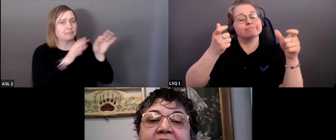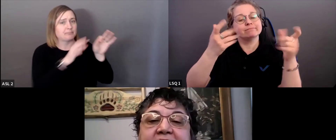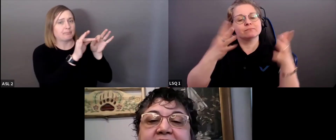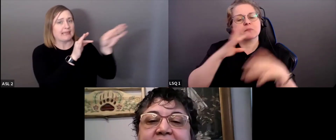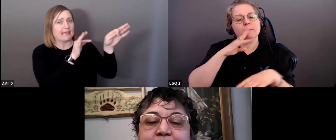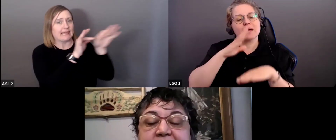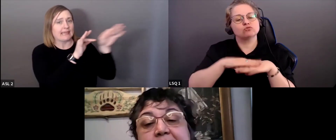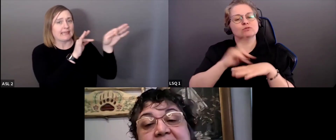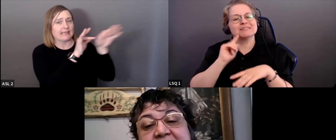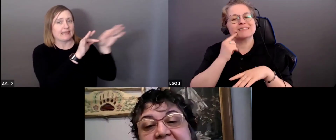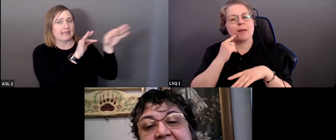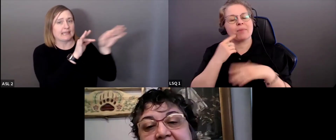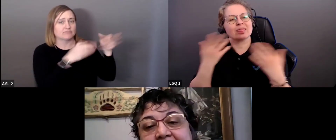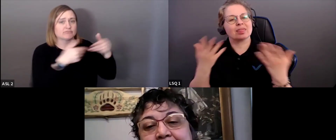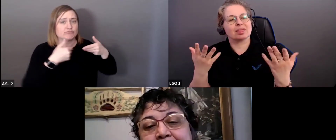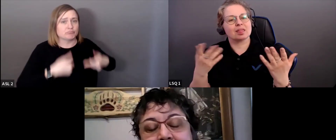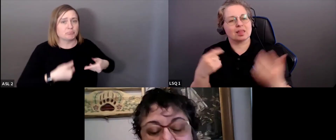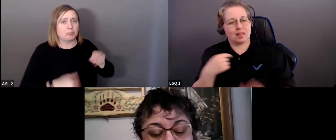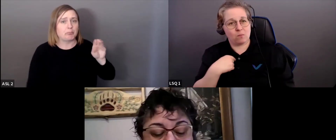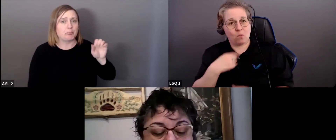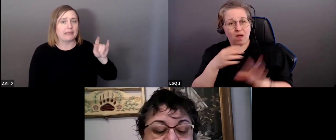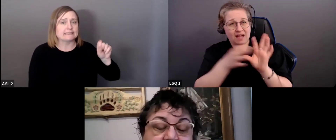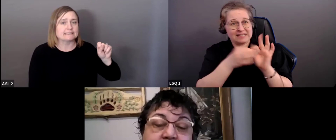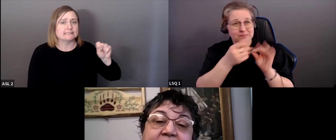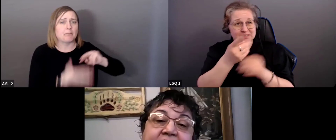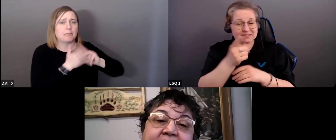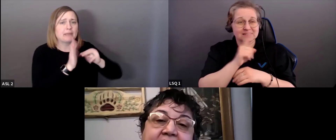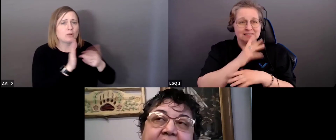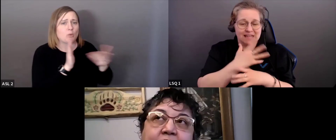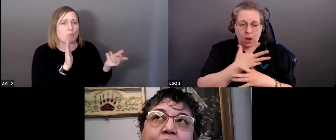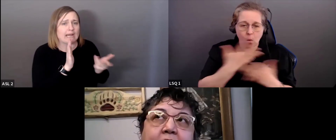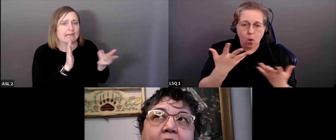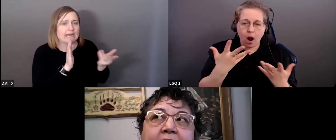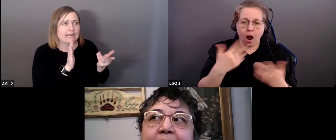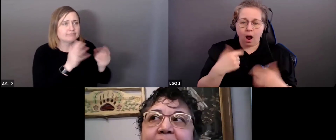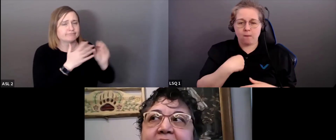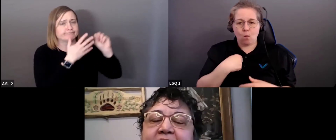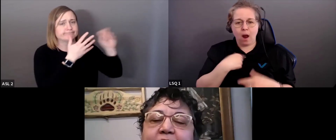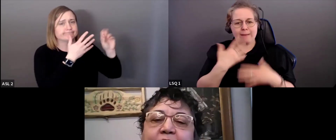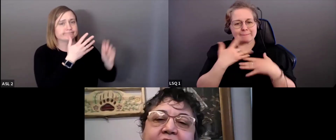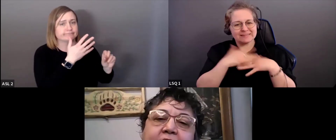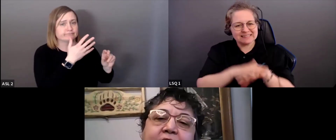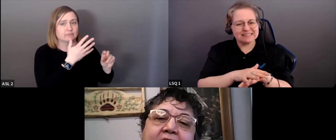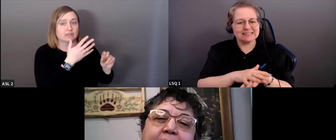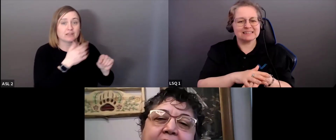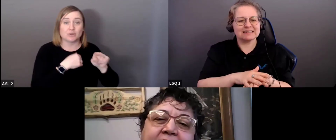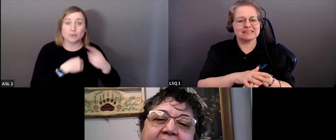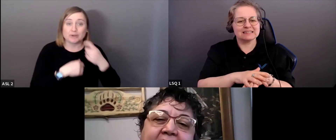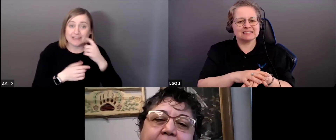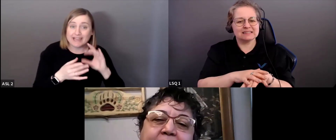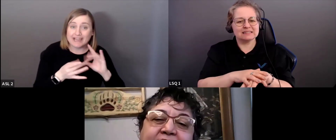j'ai passé tout mon temps à expliquer ce que c'est que d'être métier. Alors,